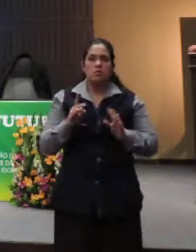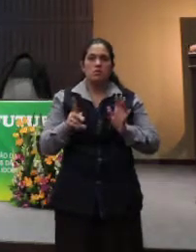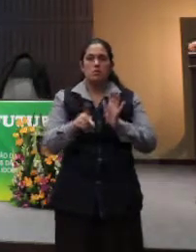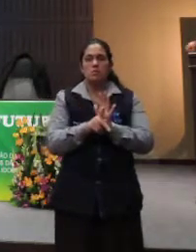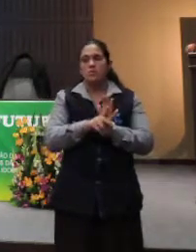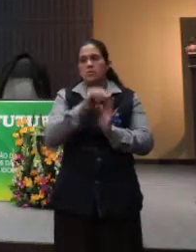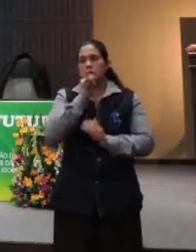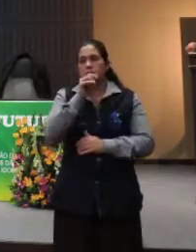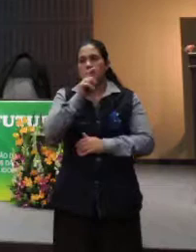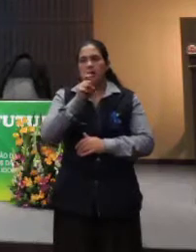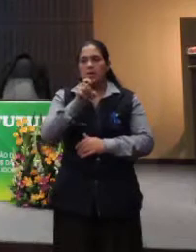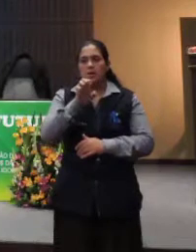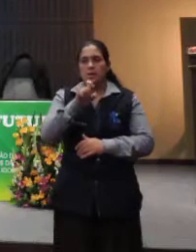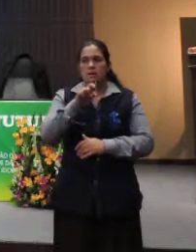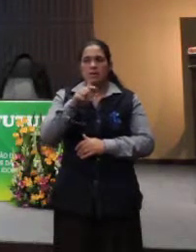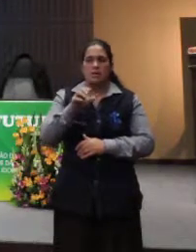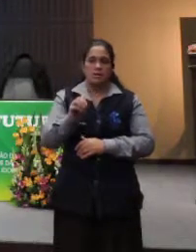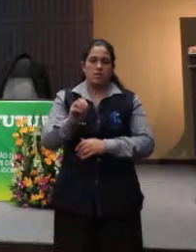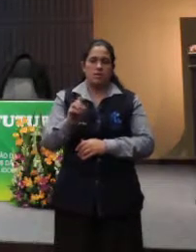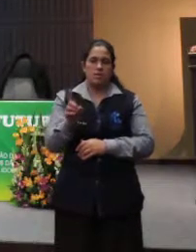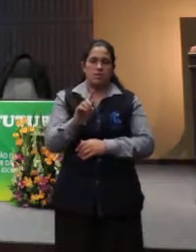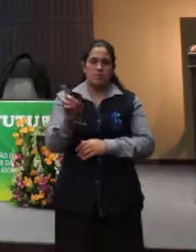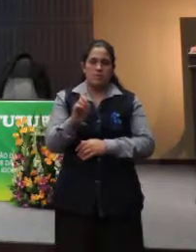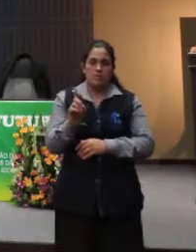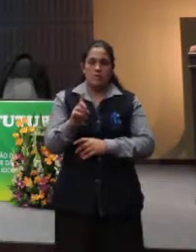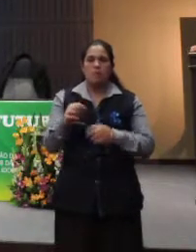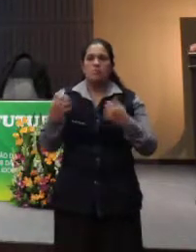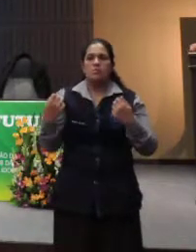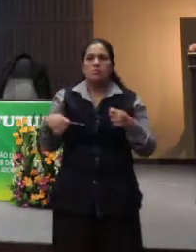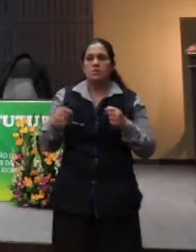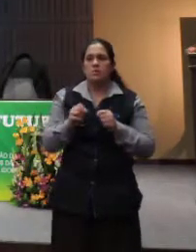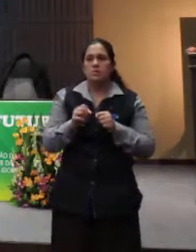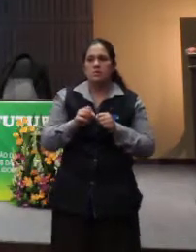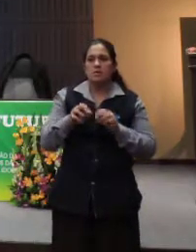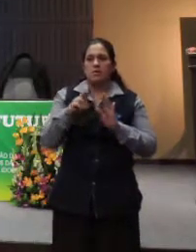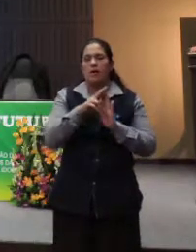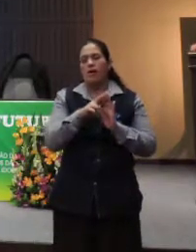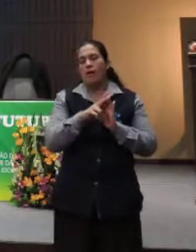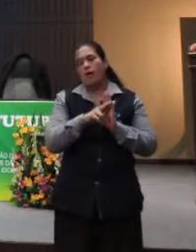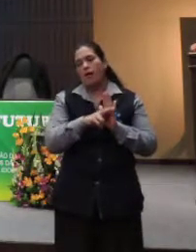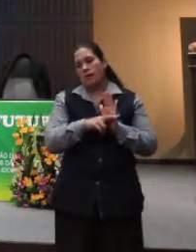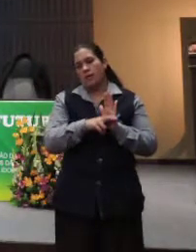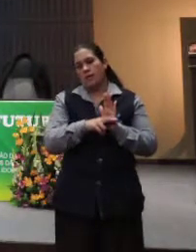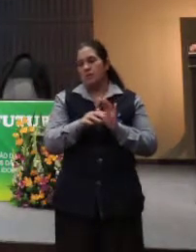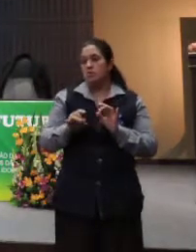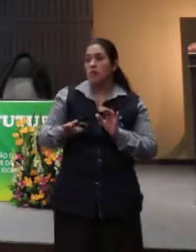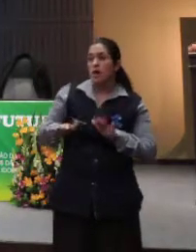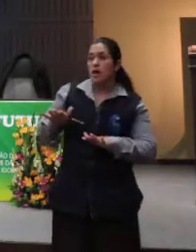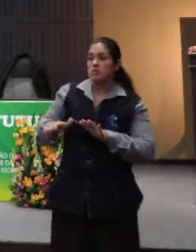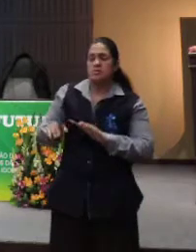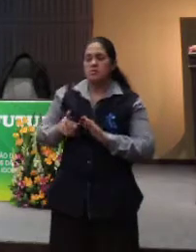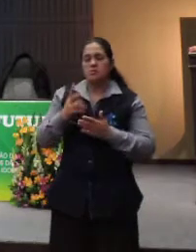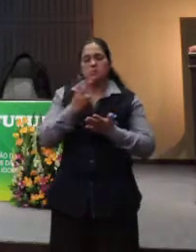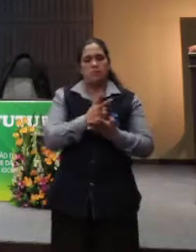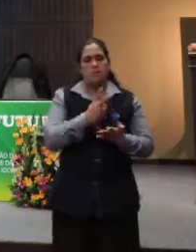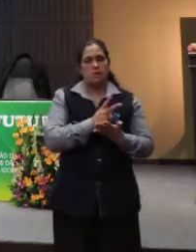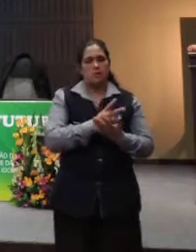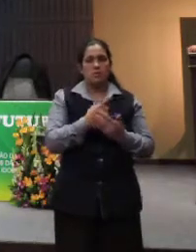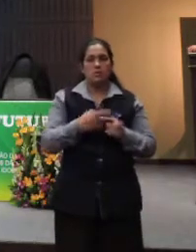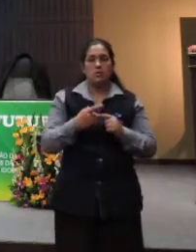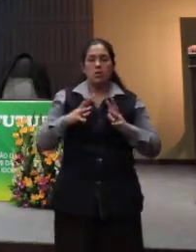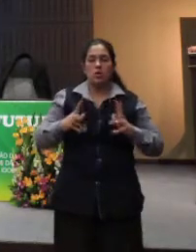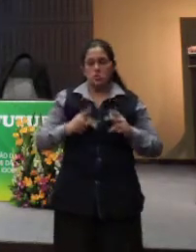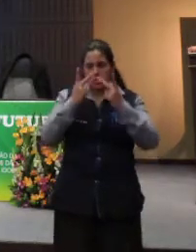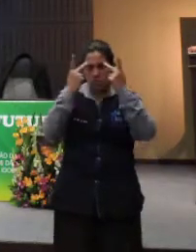nossa, que bacana um lugar acessível. Não, isso tinha que ser a regra. Para que todos os seres humanos valem a